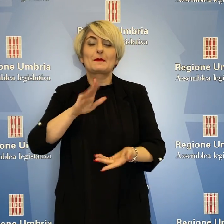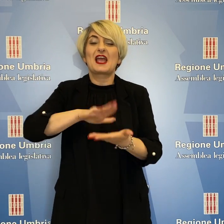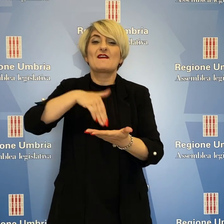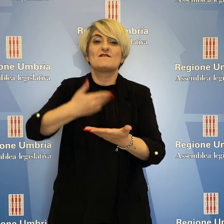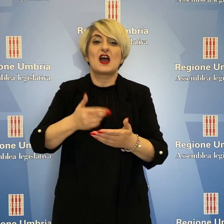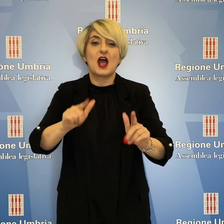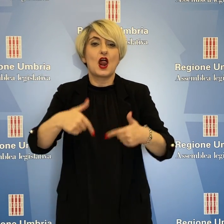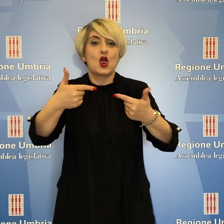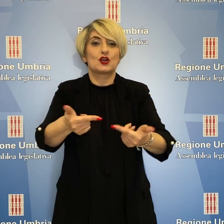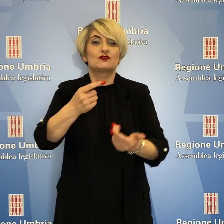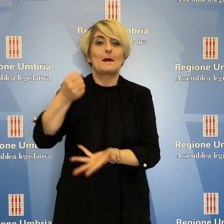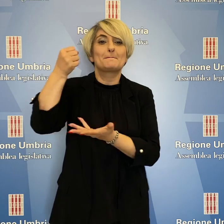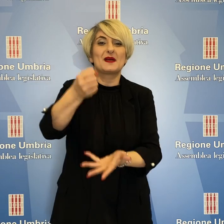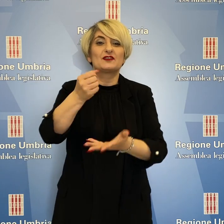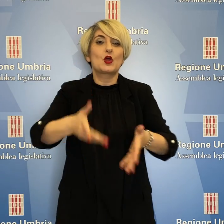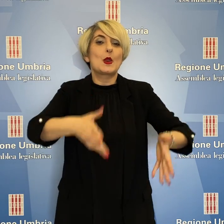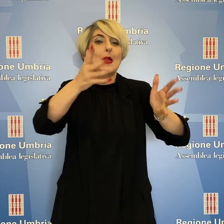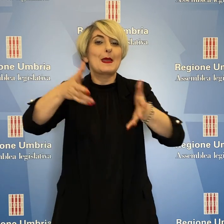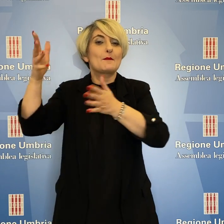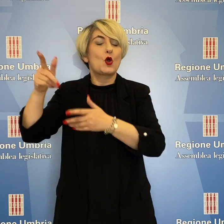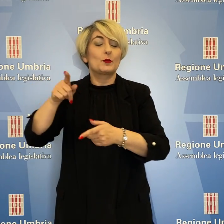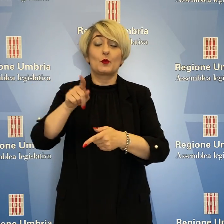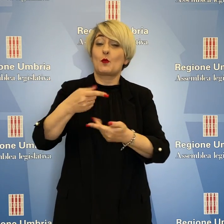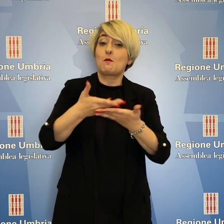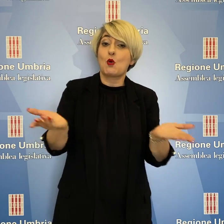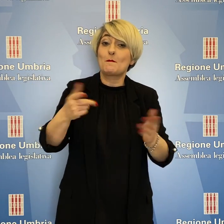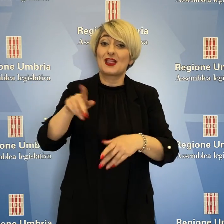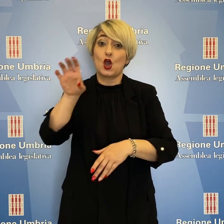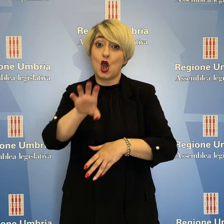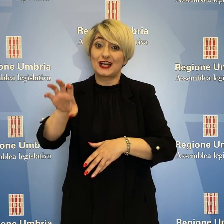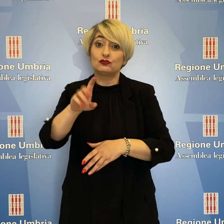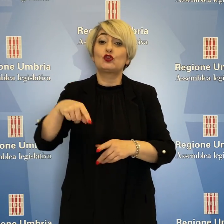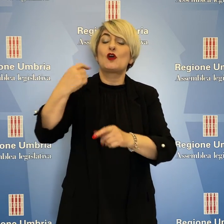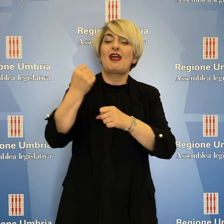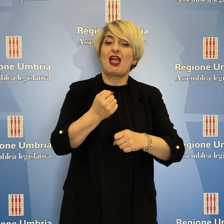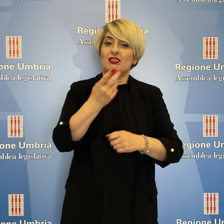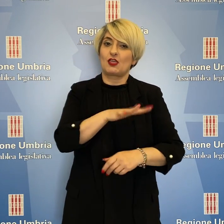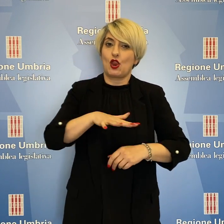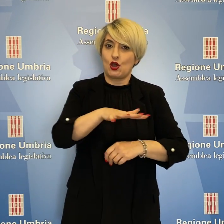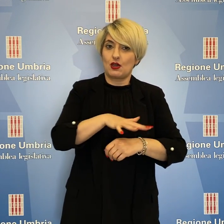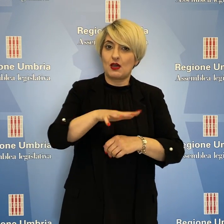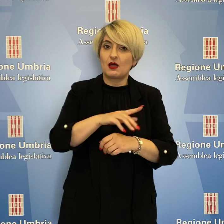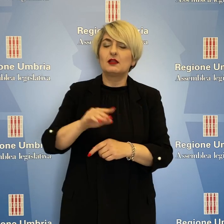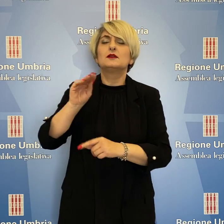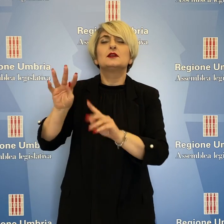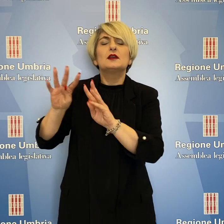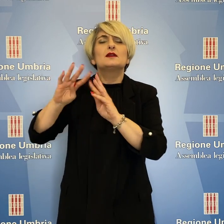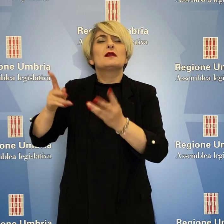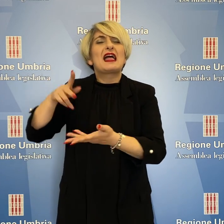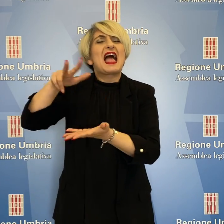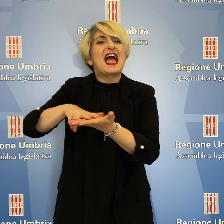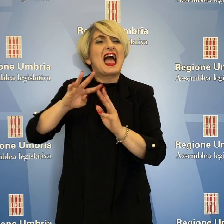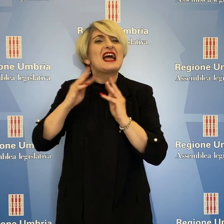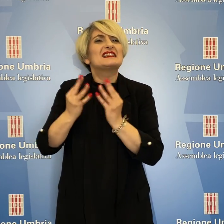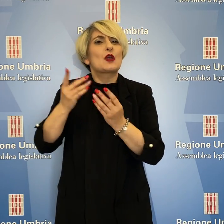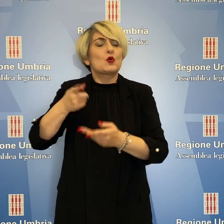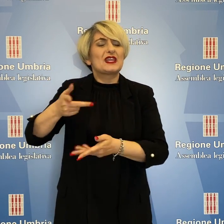valorizzazione del patrimonio immobiliare pubblico regionale e degli enti locali, proponendo all'esecutivo di Palazzo Donini di